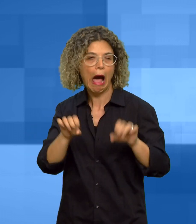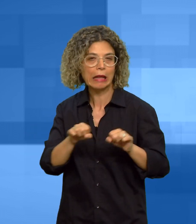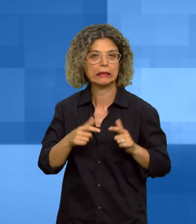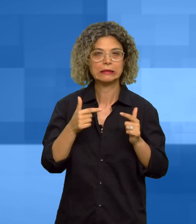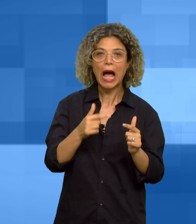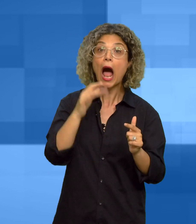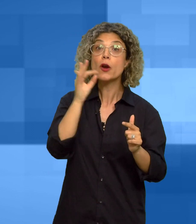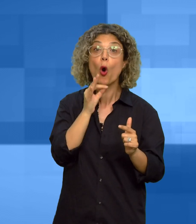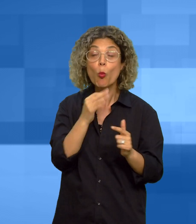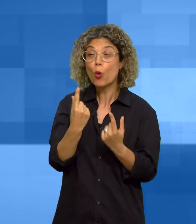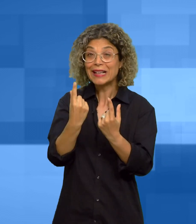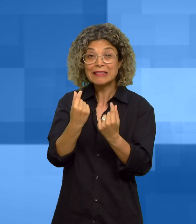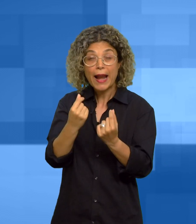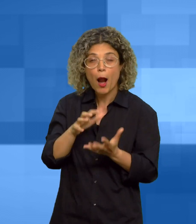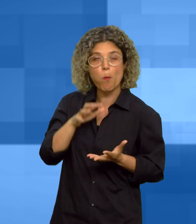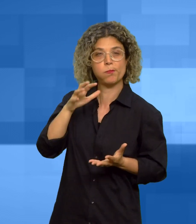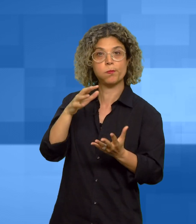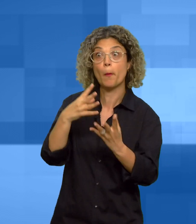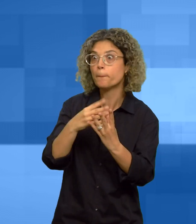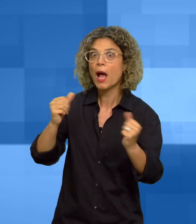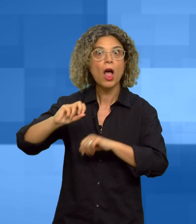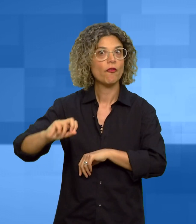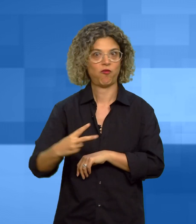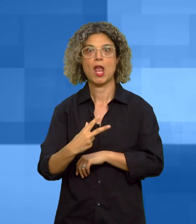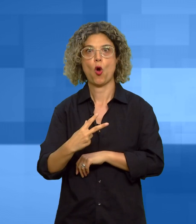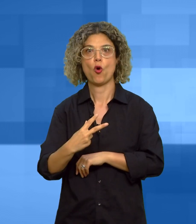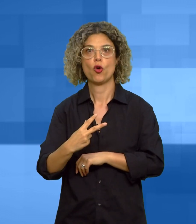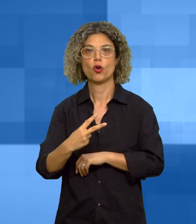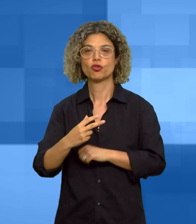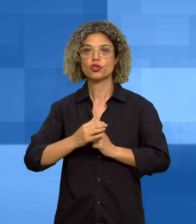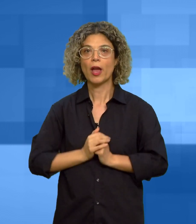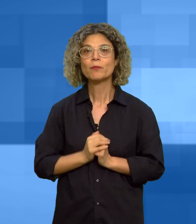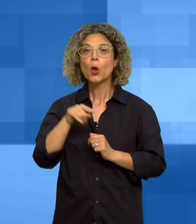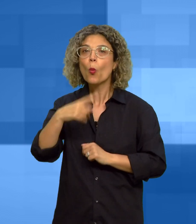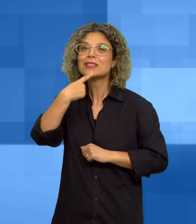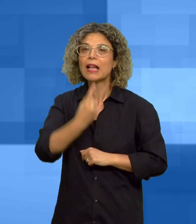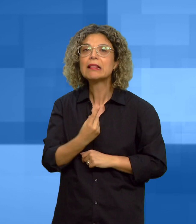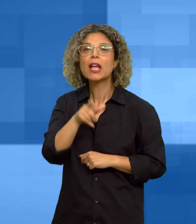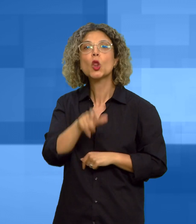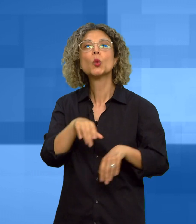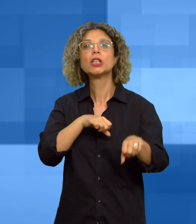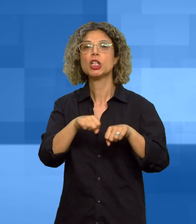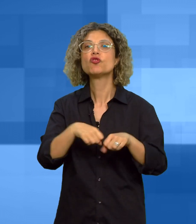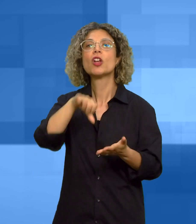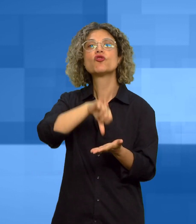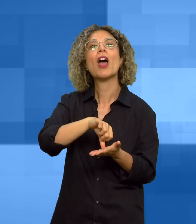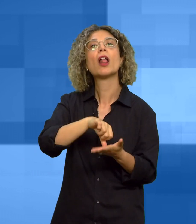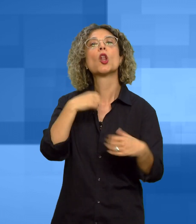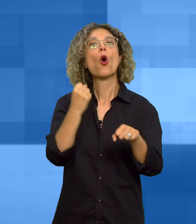compromessi o un flusso di denaro che va via velocemente nella rete. Ha aggiunto il dirigente